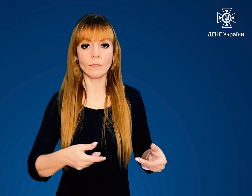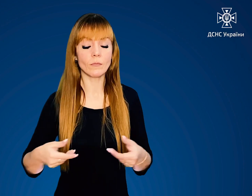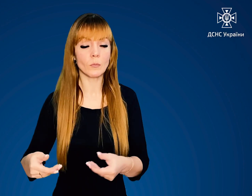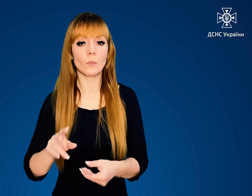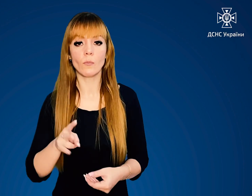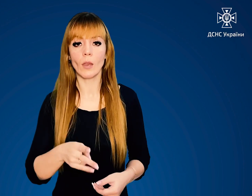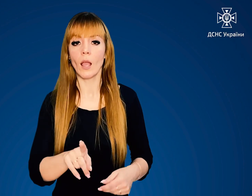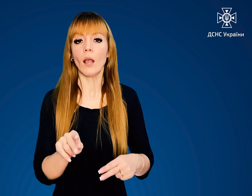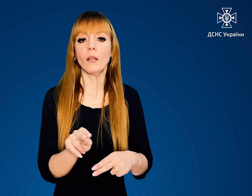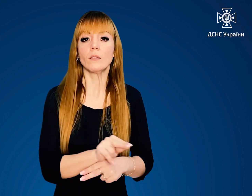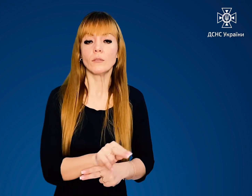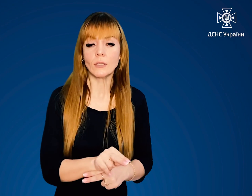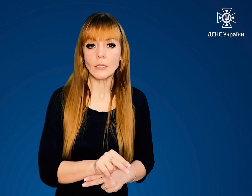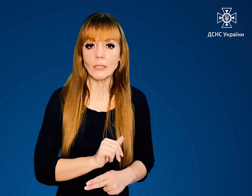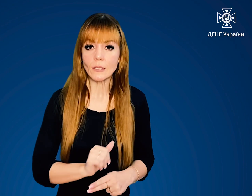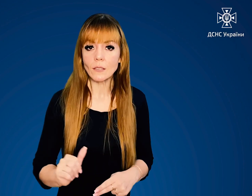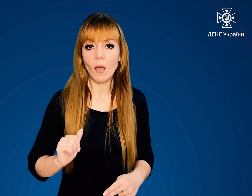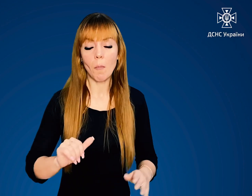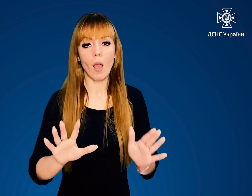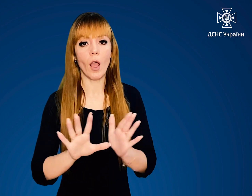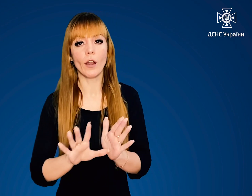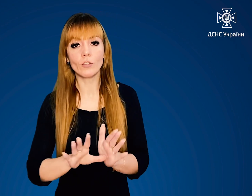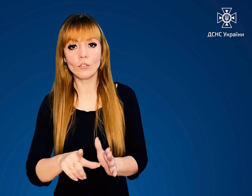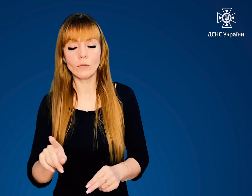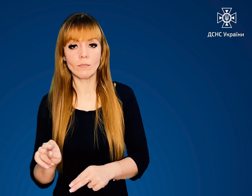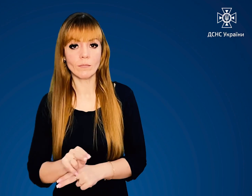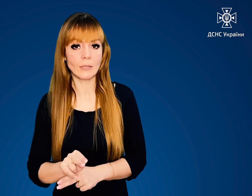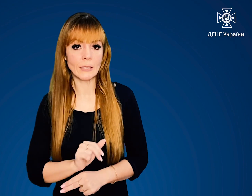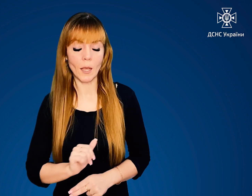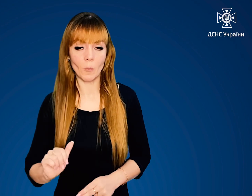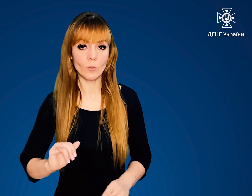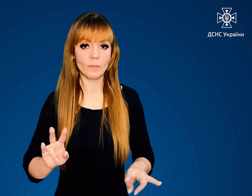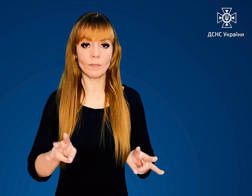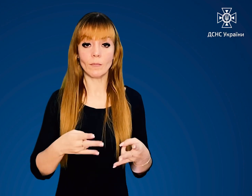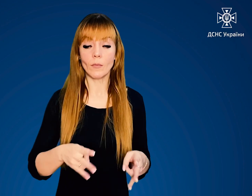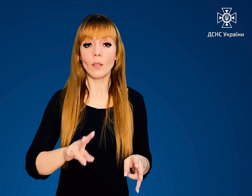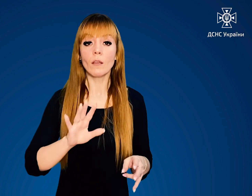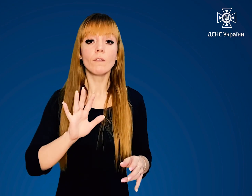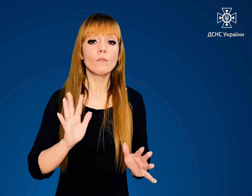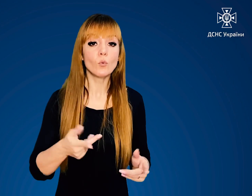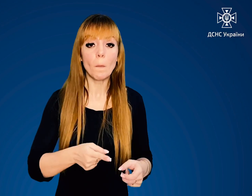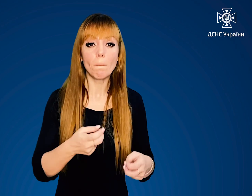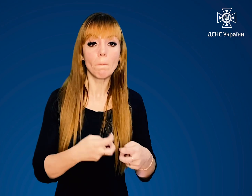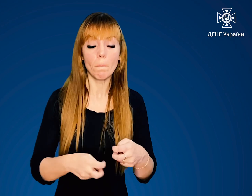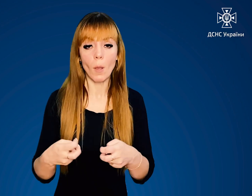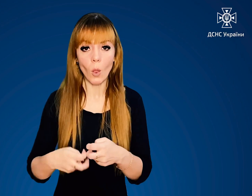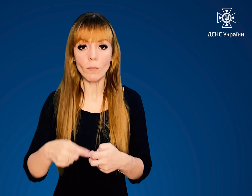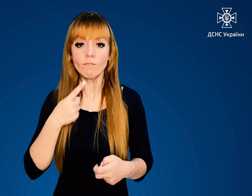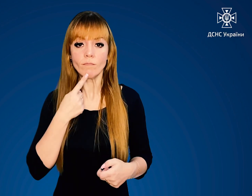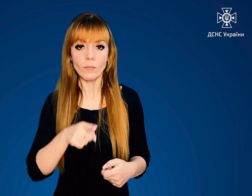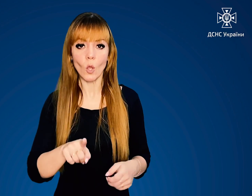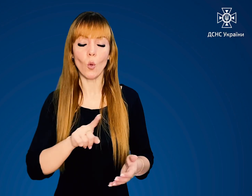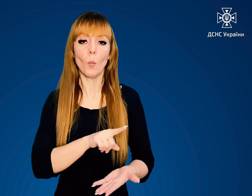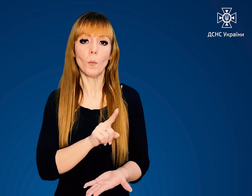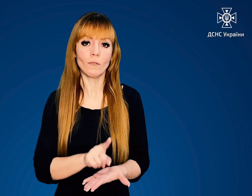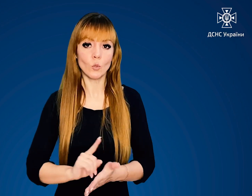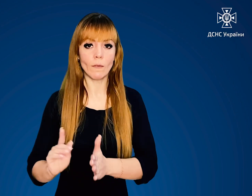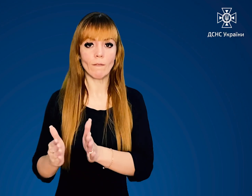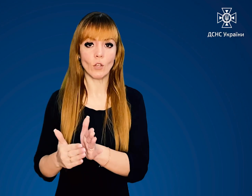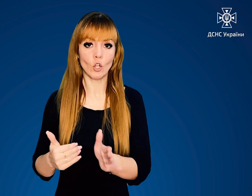Не лагодьте газові та електричні прилади самостійно У разі поломки обов'язково